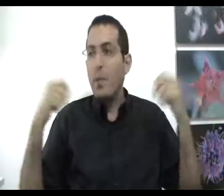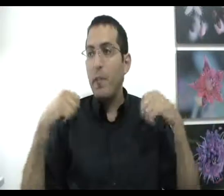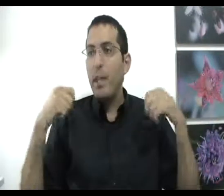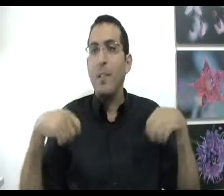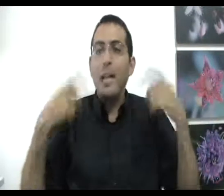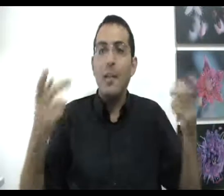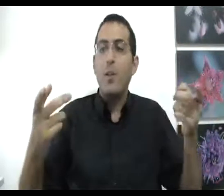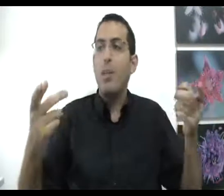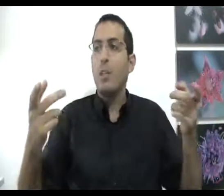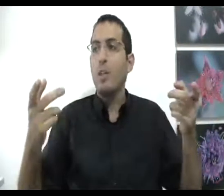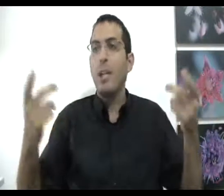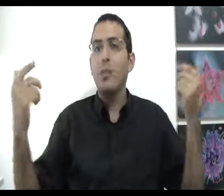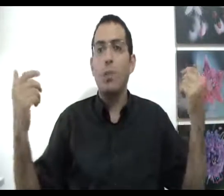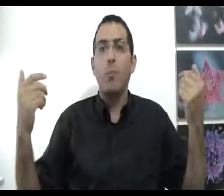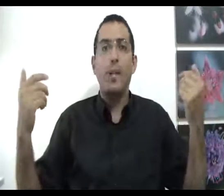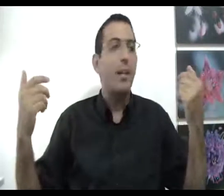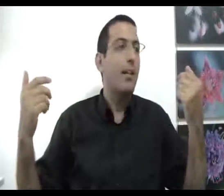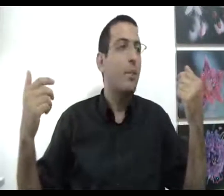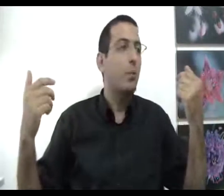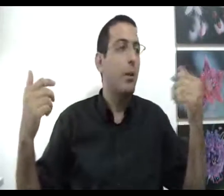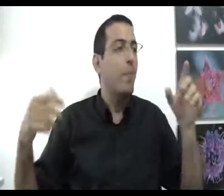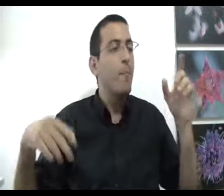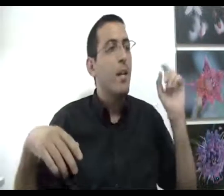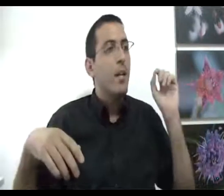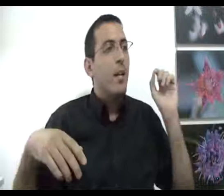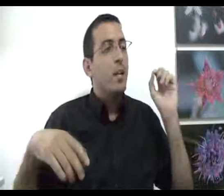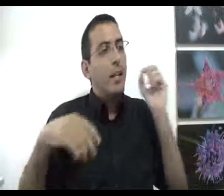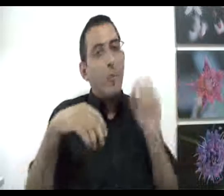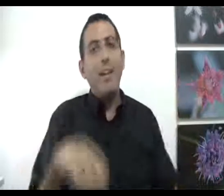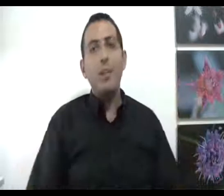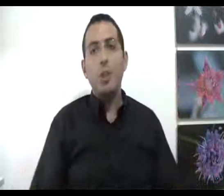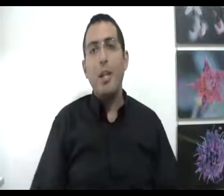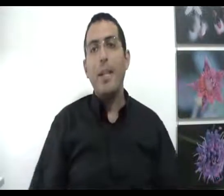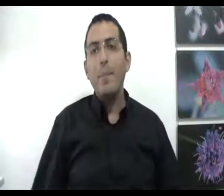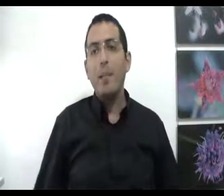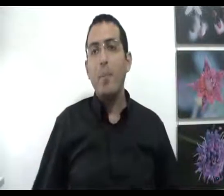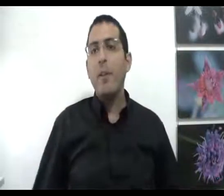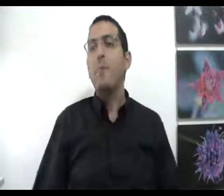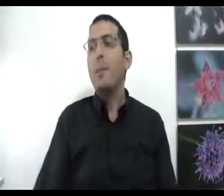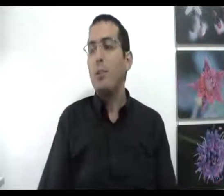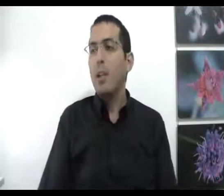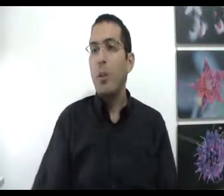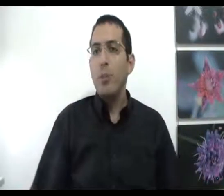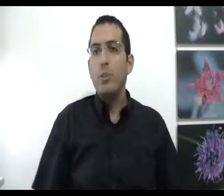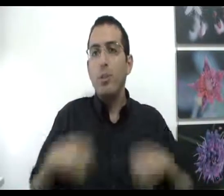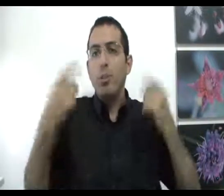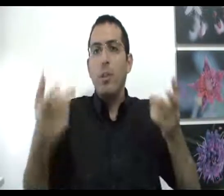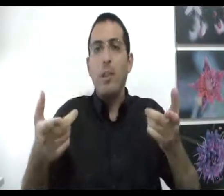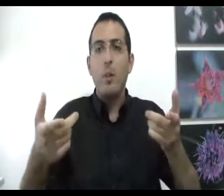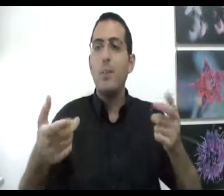מפחד ועדיין אתה לא יכול לעזור לשני להוציא אותו מחרדה מג'וקים כשאני אומר שאם אתה לא מפחד במשהו אתה יכול להוציא אותו, אתה יכול להוציא